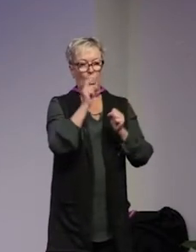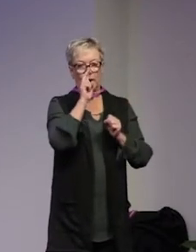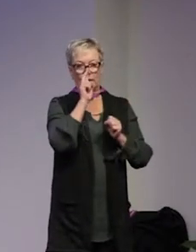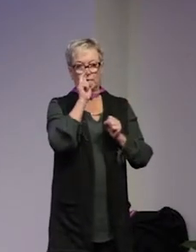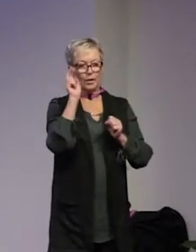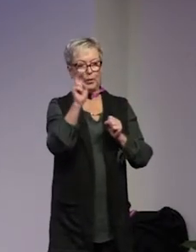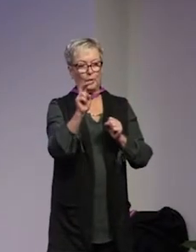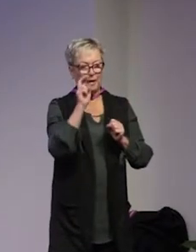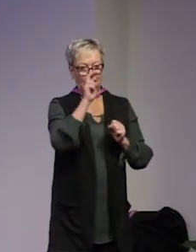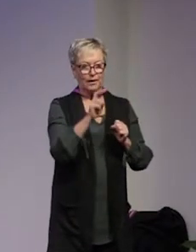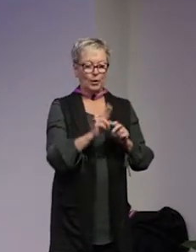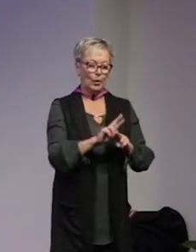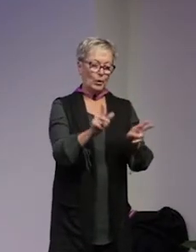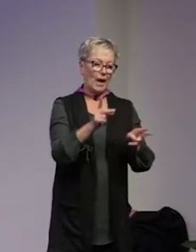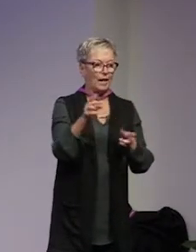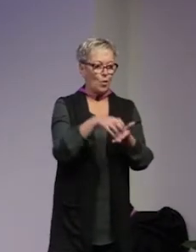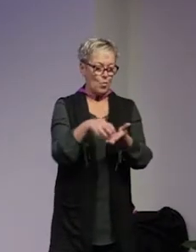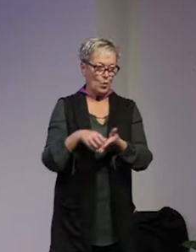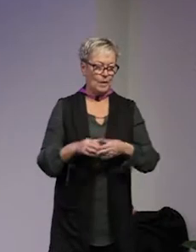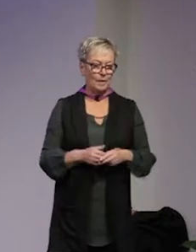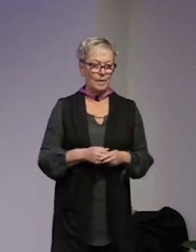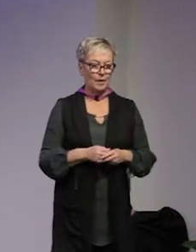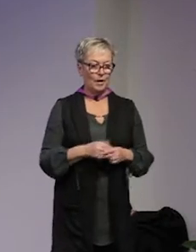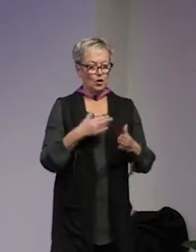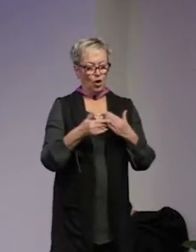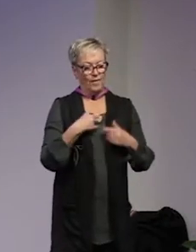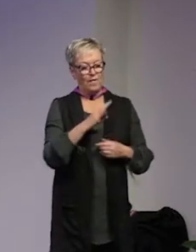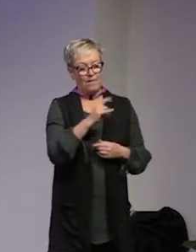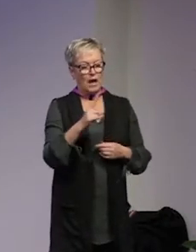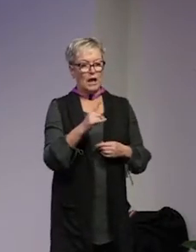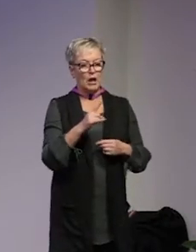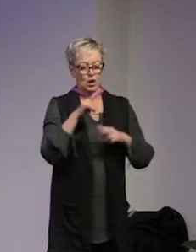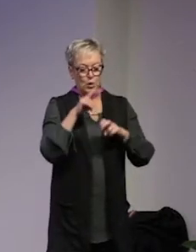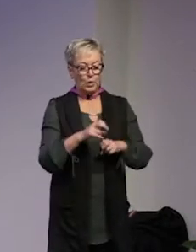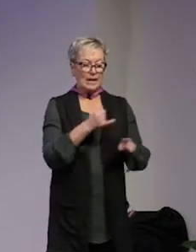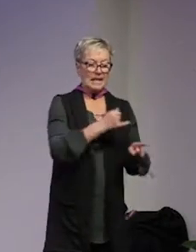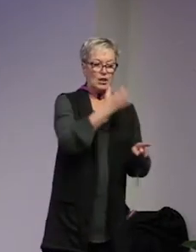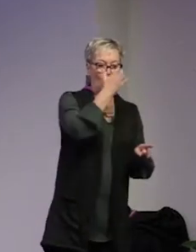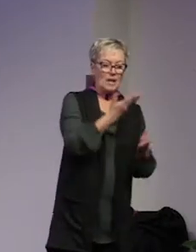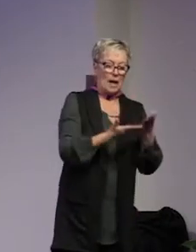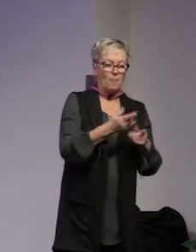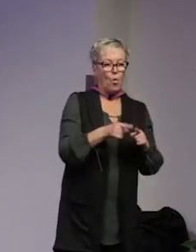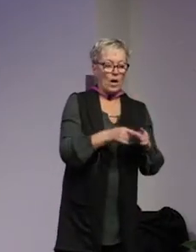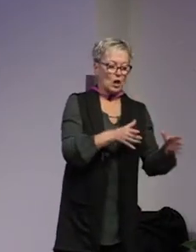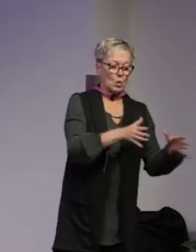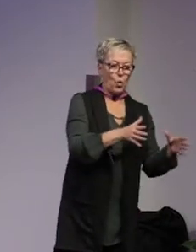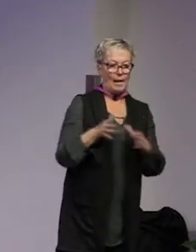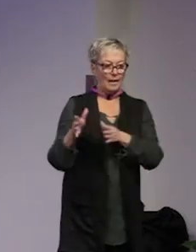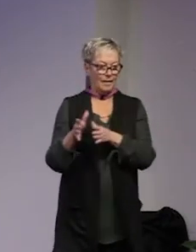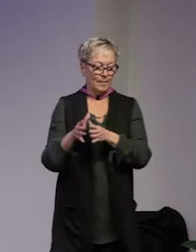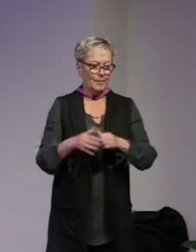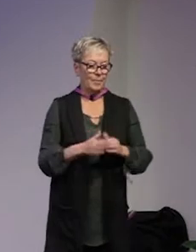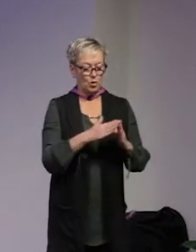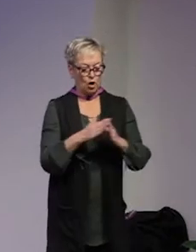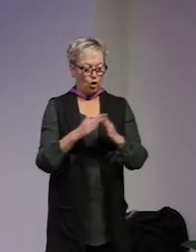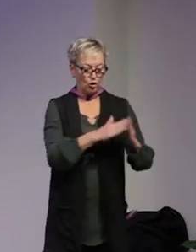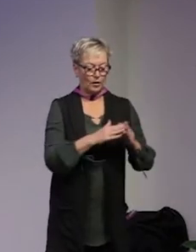i sju andra kommuner än så länge och sen gör vi en fallstudie av Stockholm för att jämföra olika storlekar på